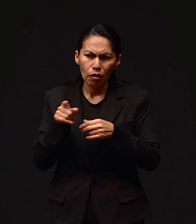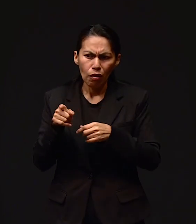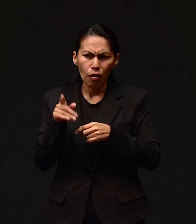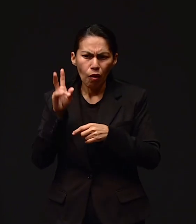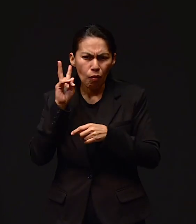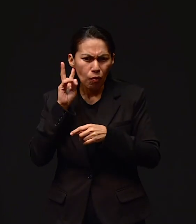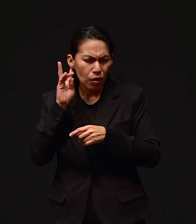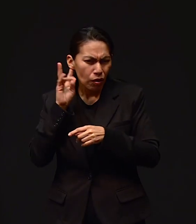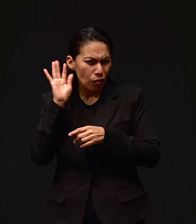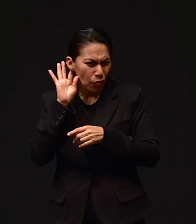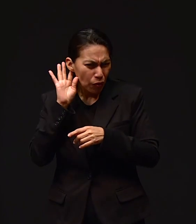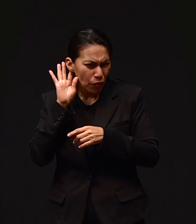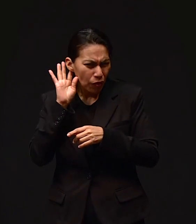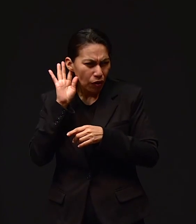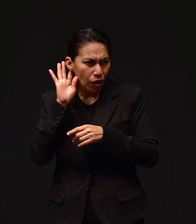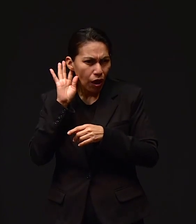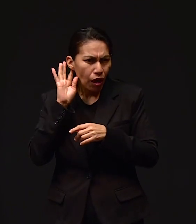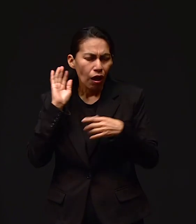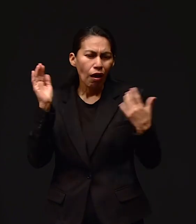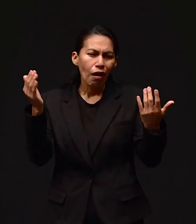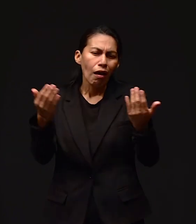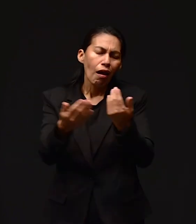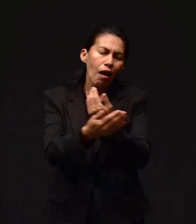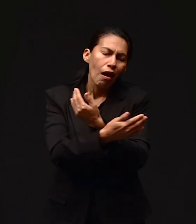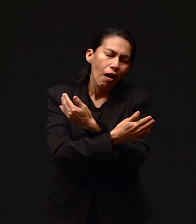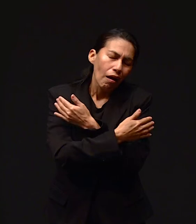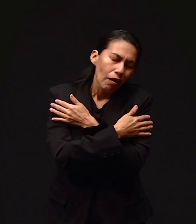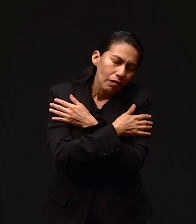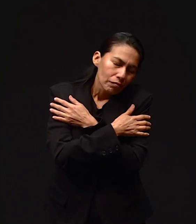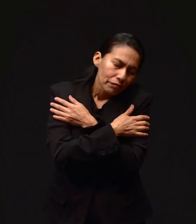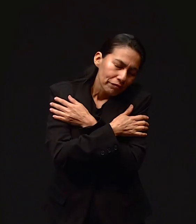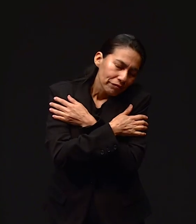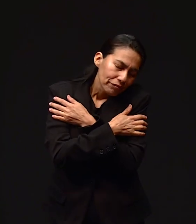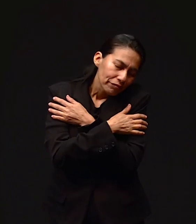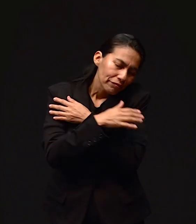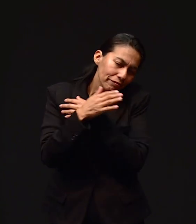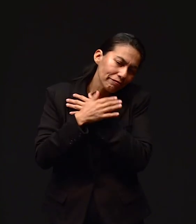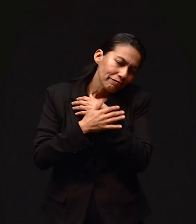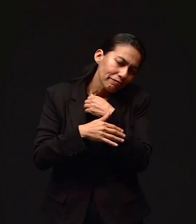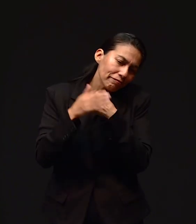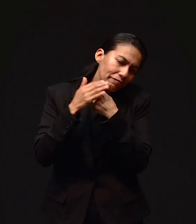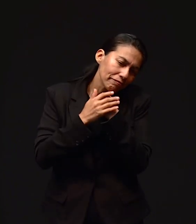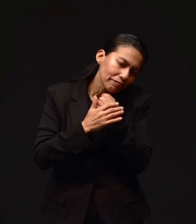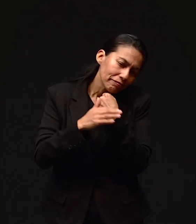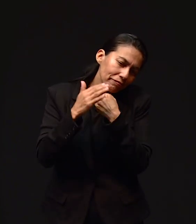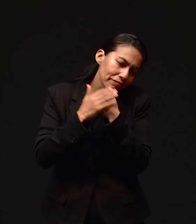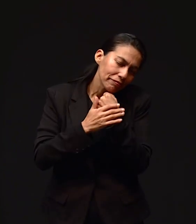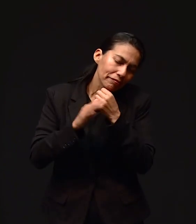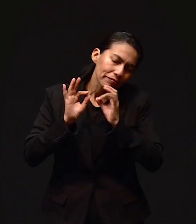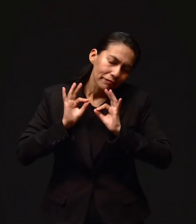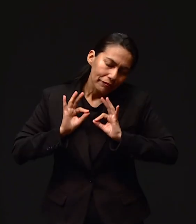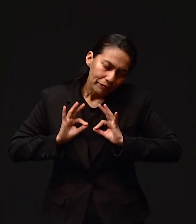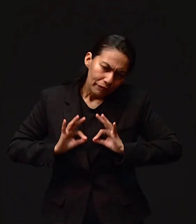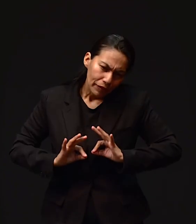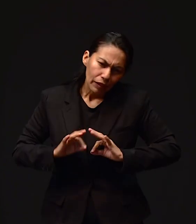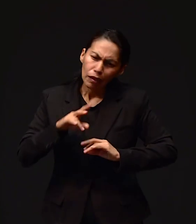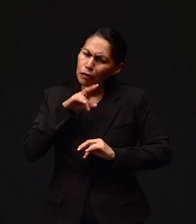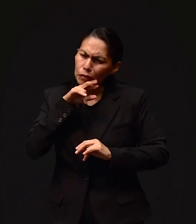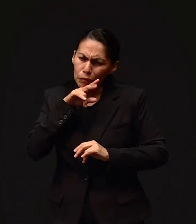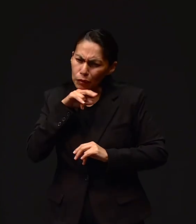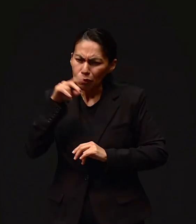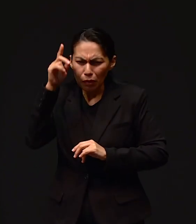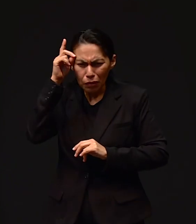Y él me abrazó y me dijo, tranquila, me dijo, Dios tiene una